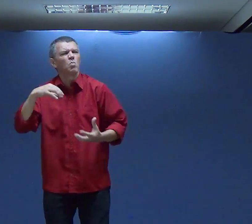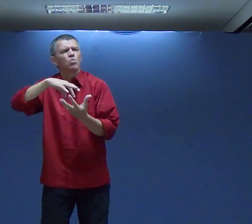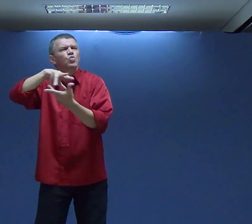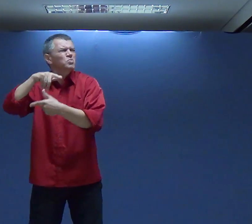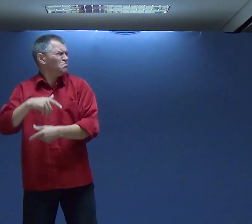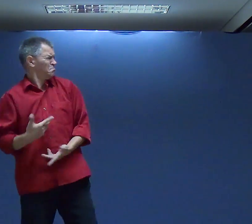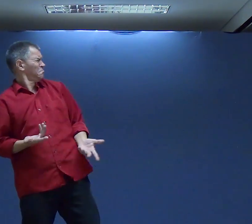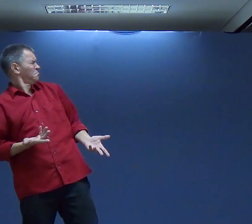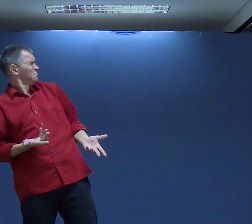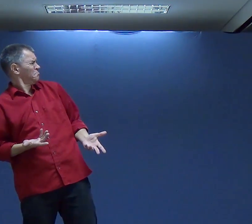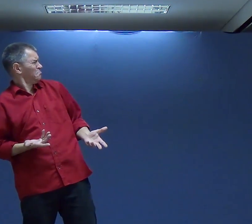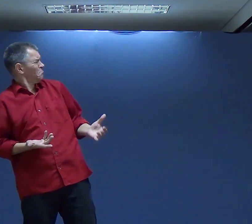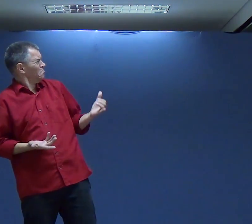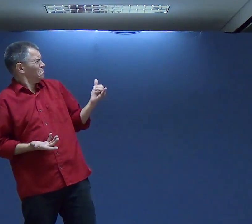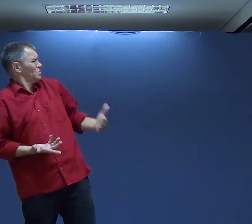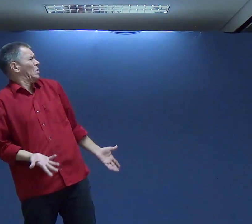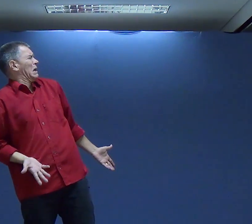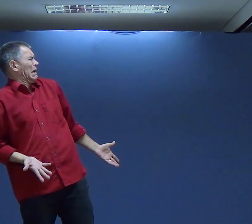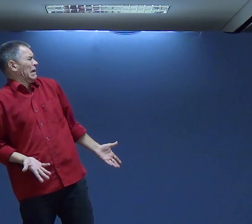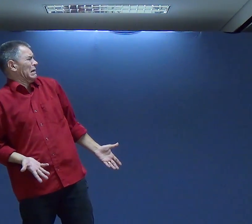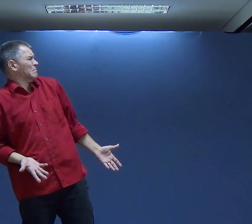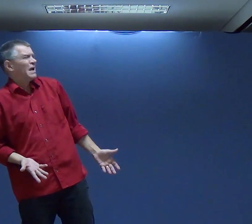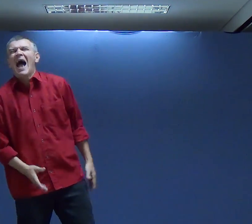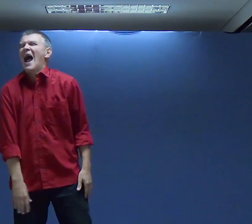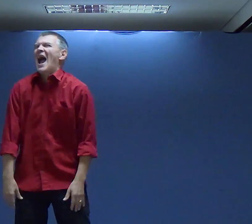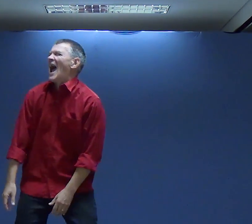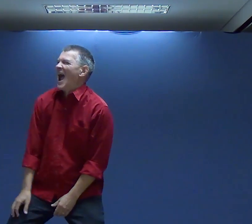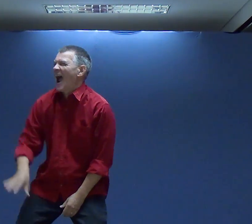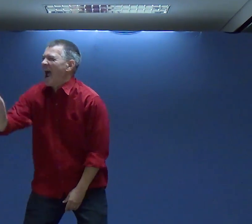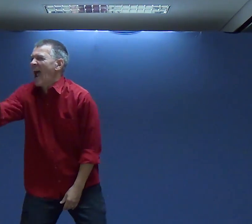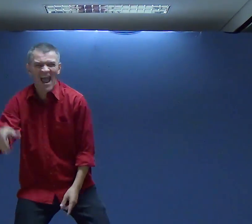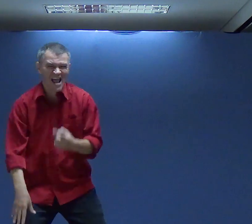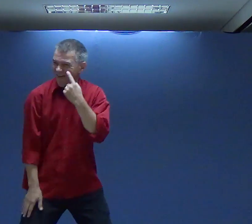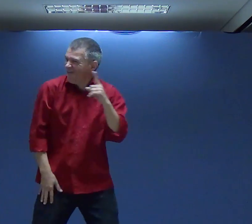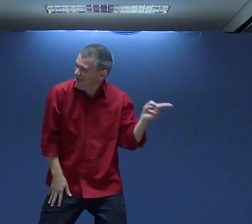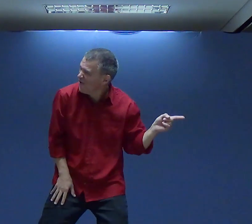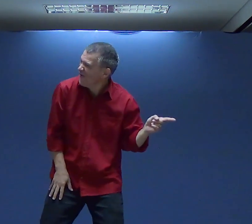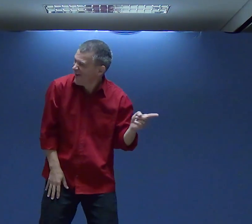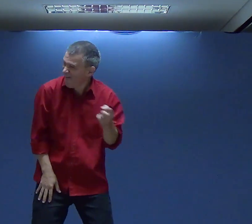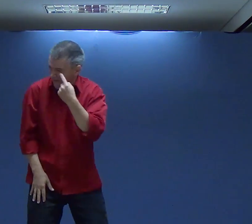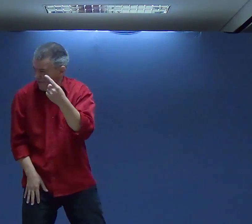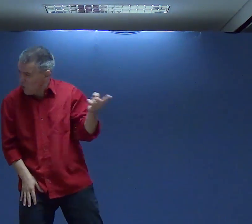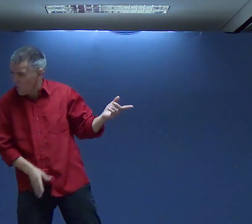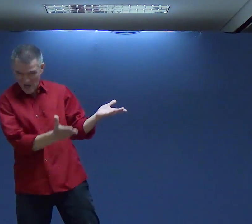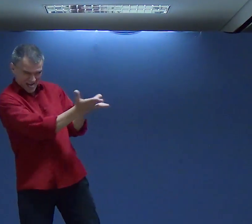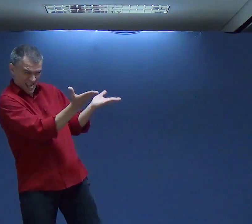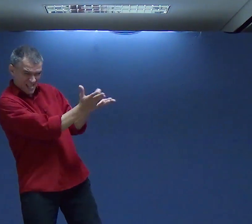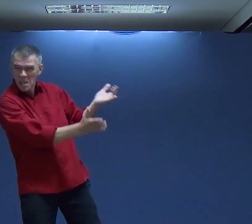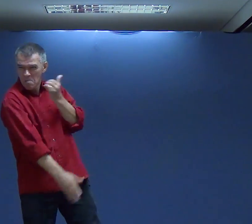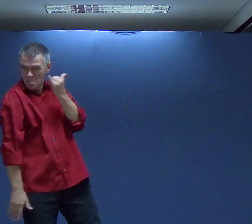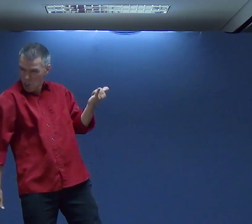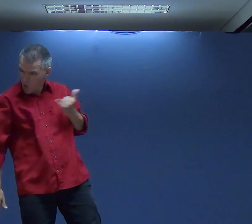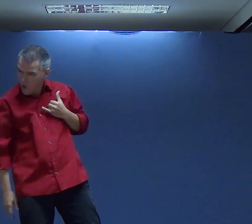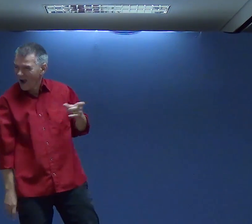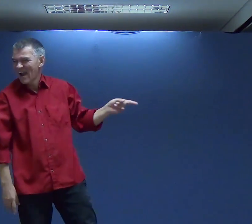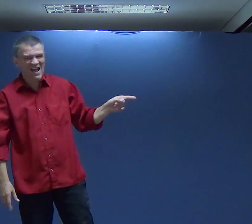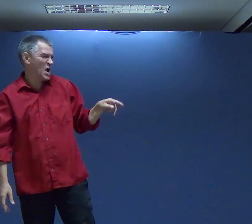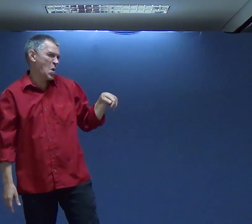te conversar contigo Precisa te pedir perdão E de repente Até uma pessoa Acha até engraçada Assim Um